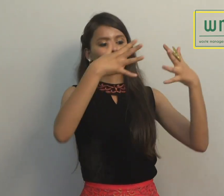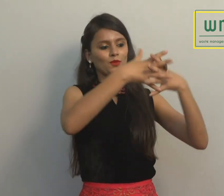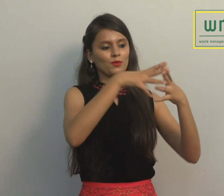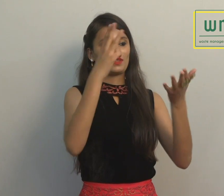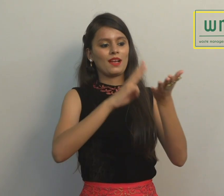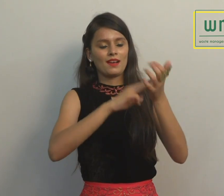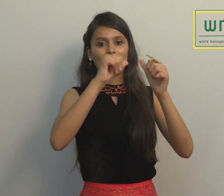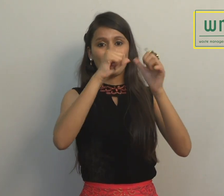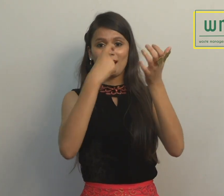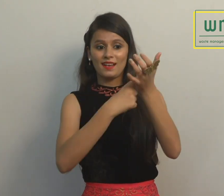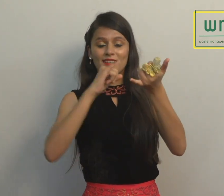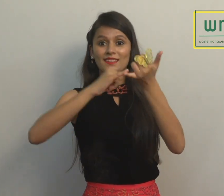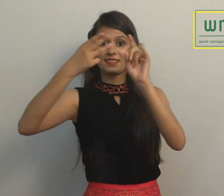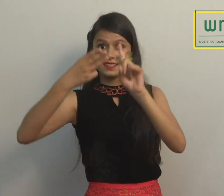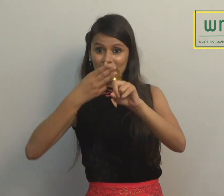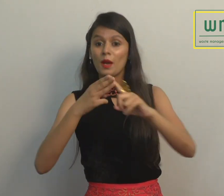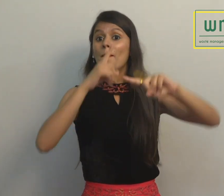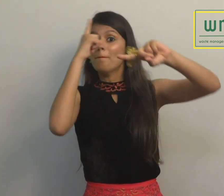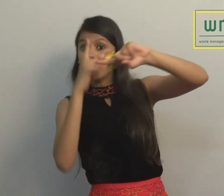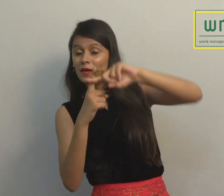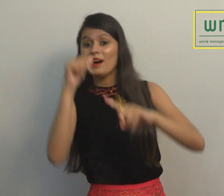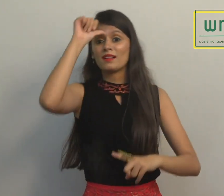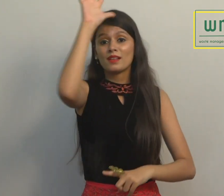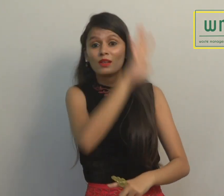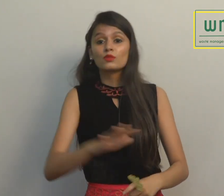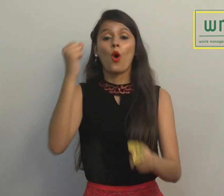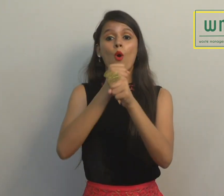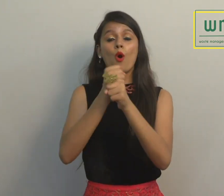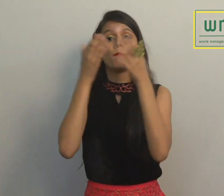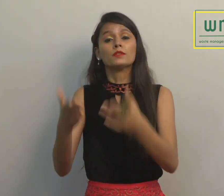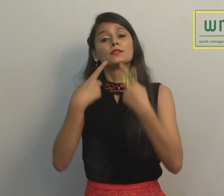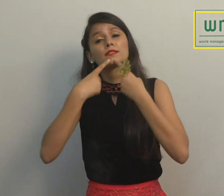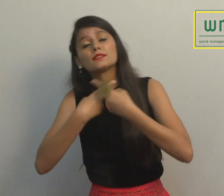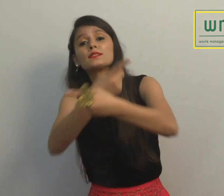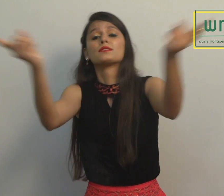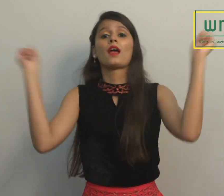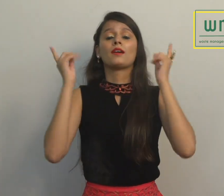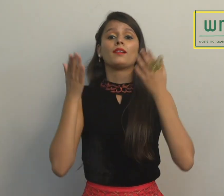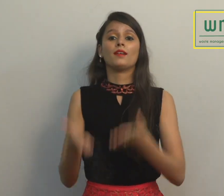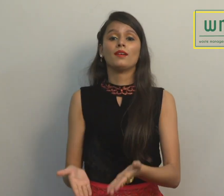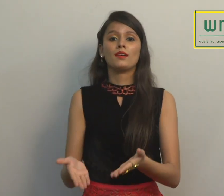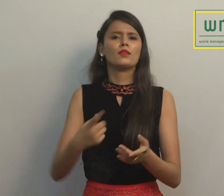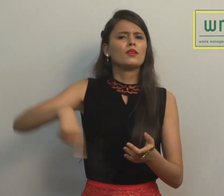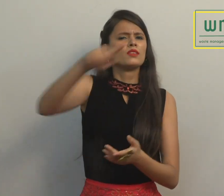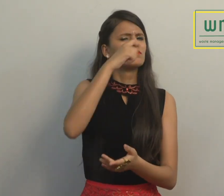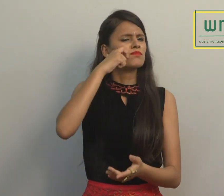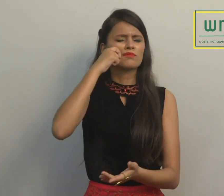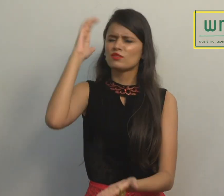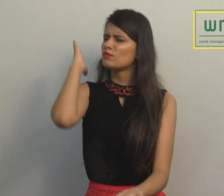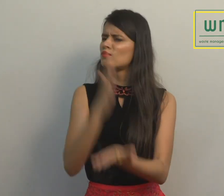हमारी भारत सरकार को इसके लिए बधाई देती हूँ और उसका प्रचार प्रसार उनहीं के